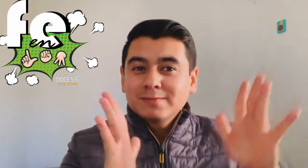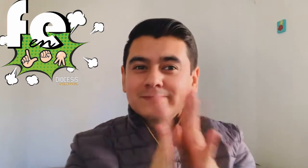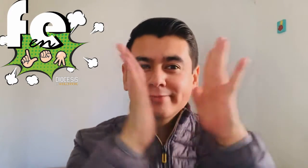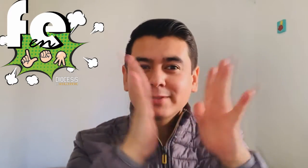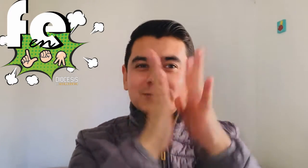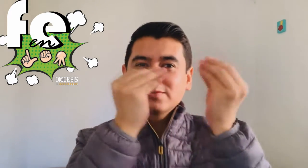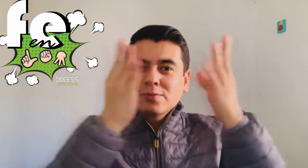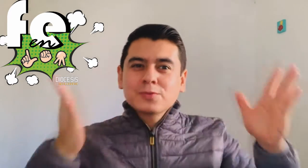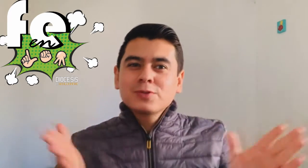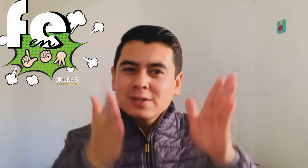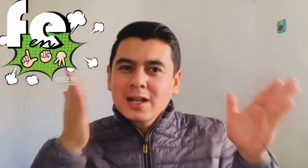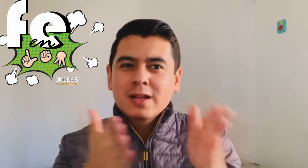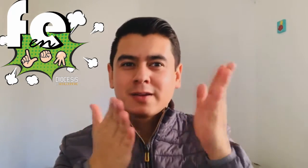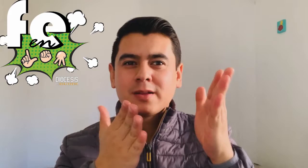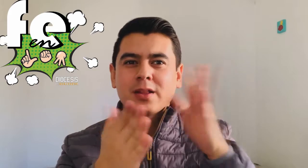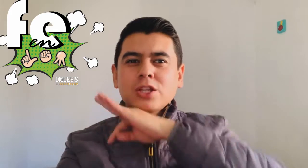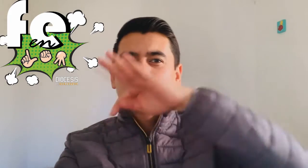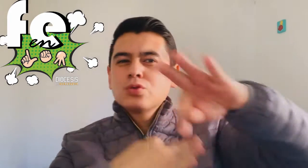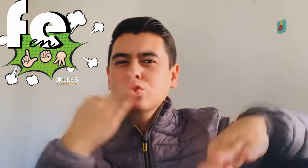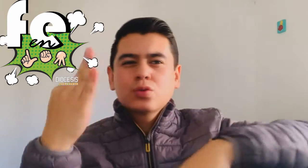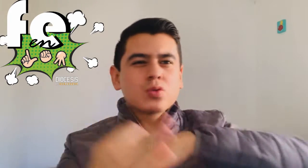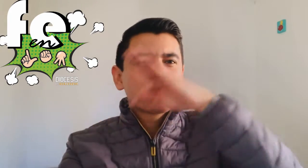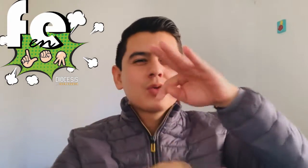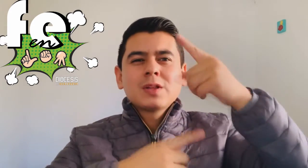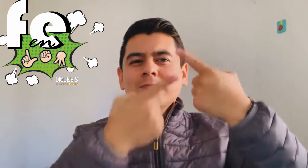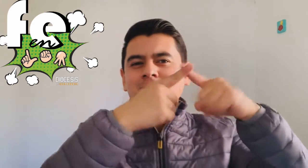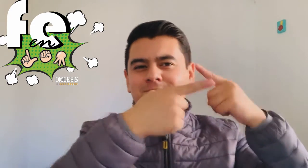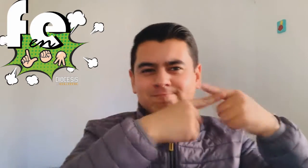actividades online que estarán transmitiendo estos días santos